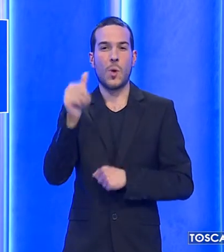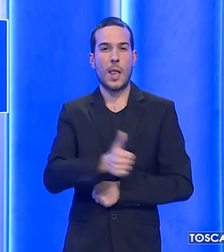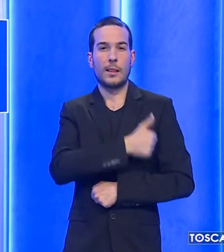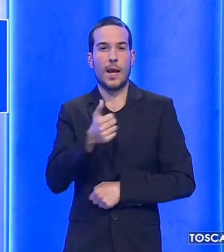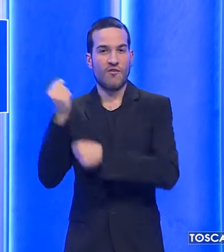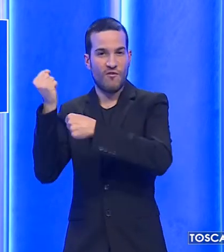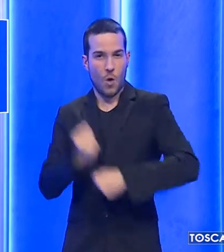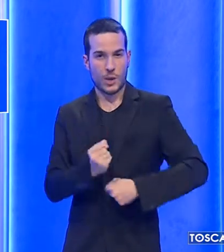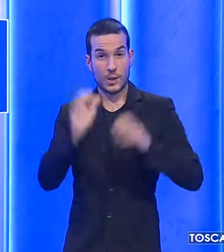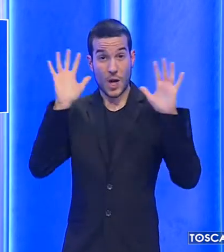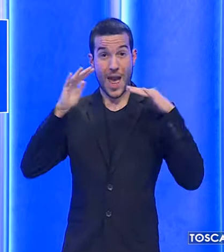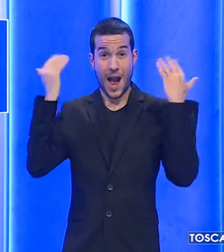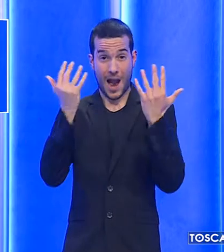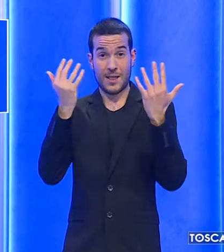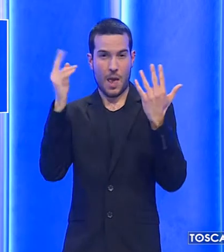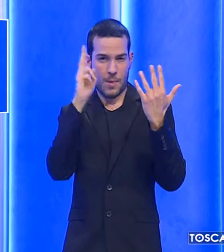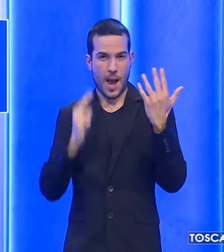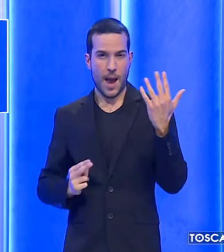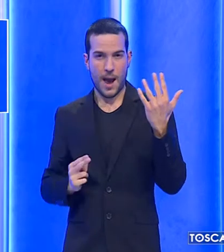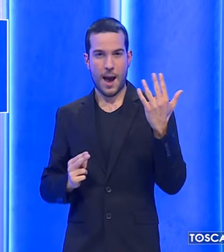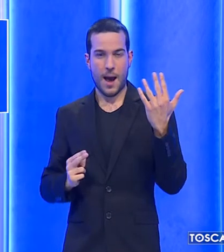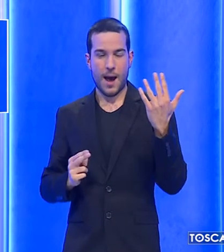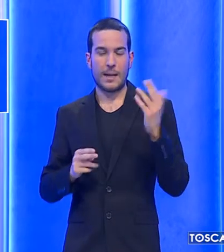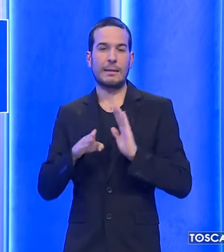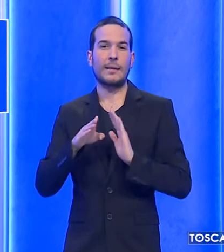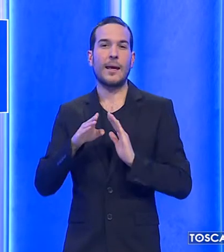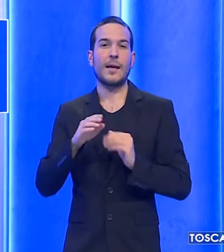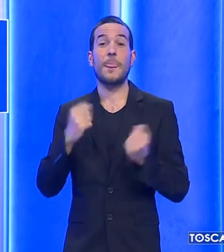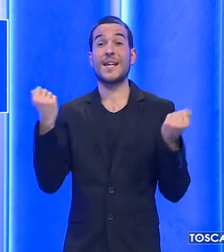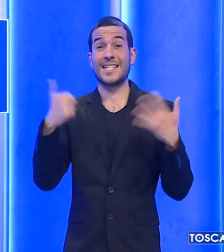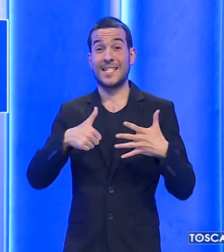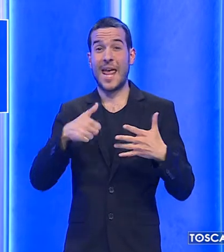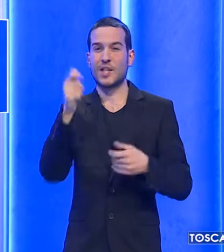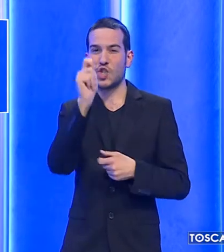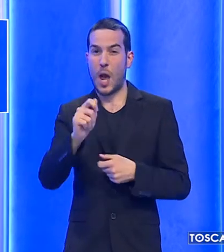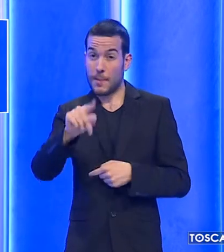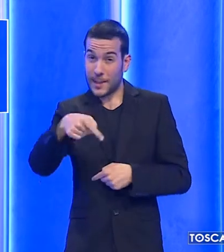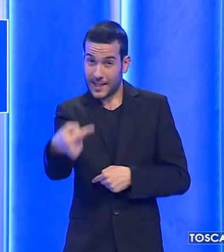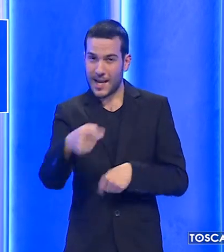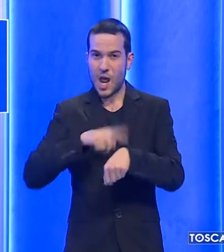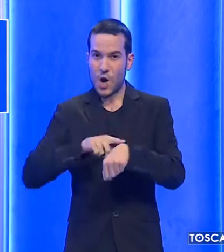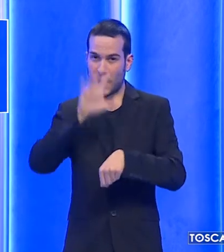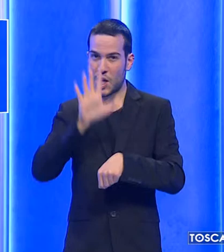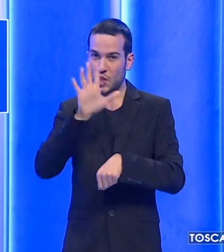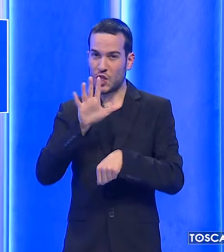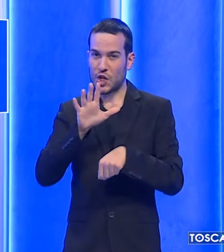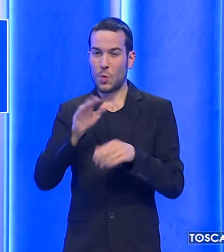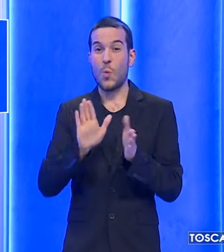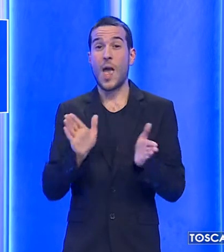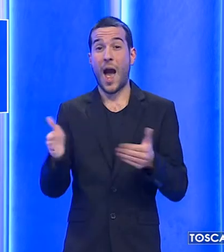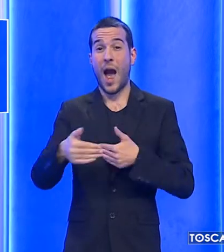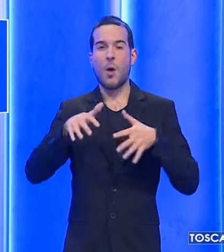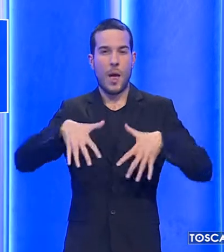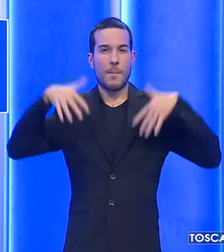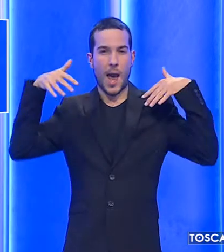fondazione dell'Accademia, in programma il 16 aprile alle ore 17 nell'Aula Magna della stessa